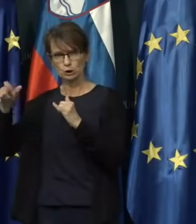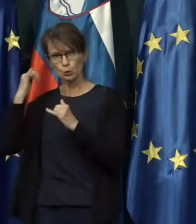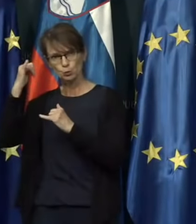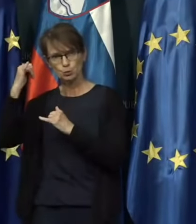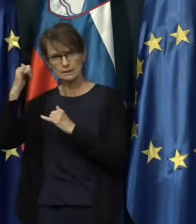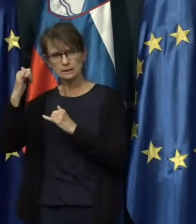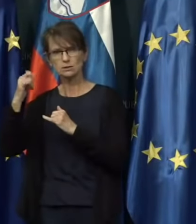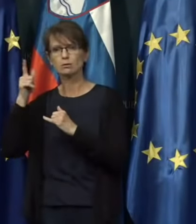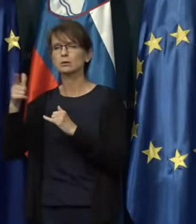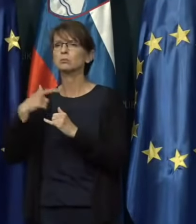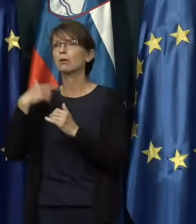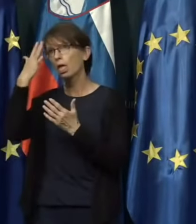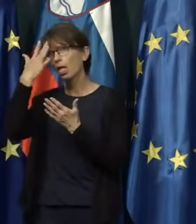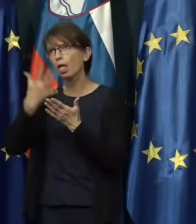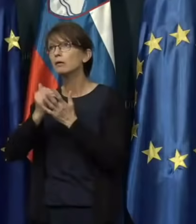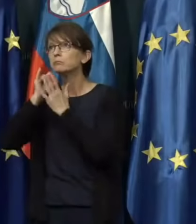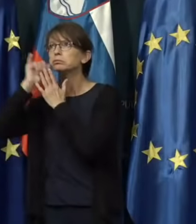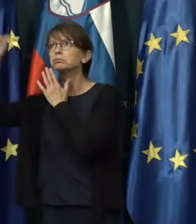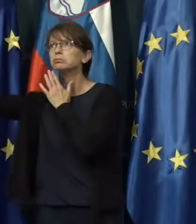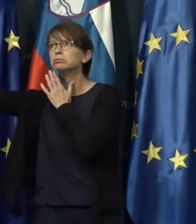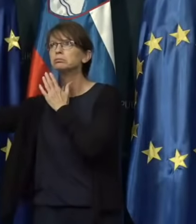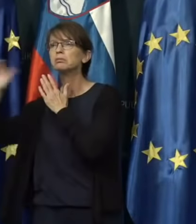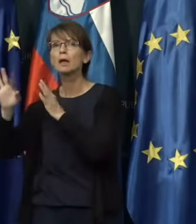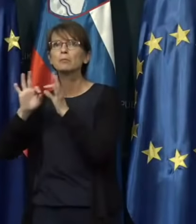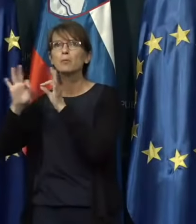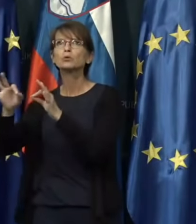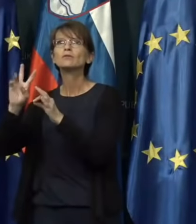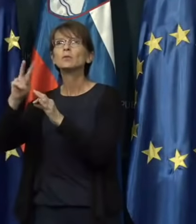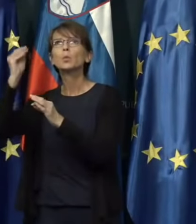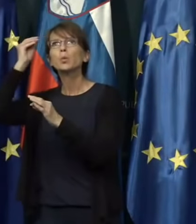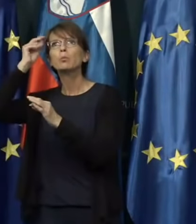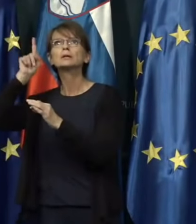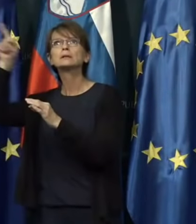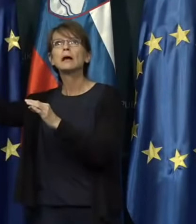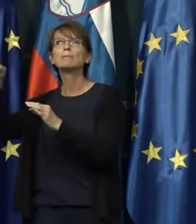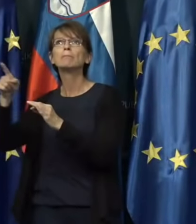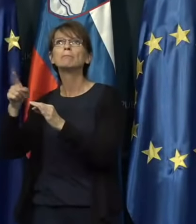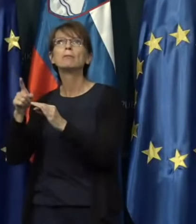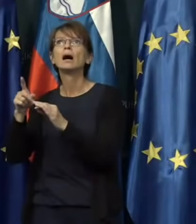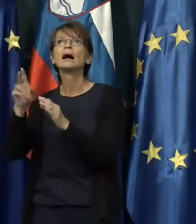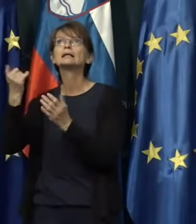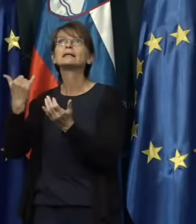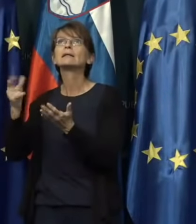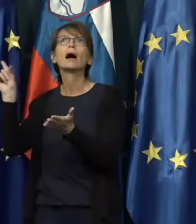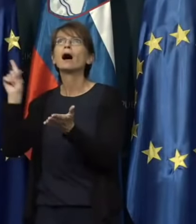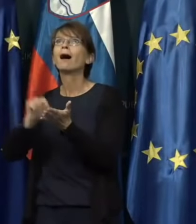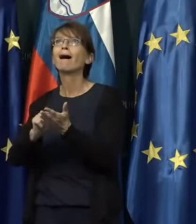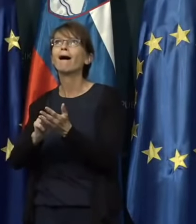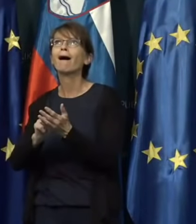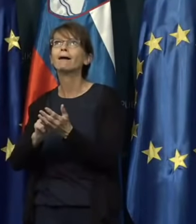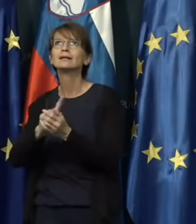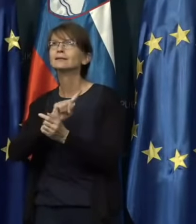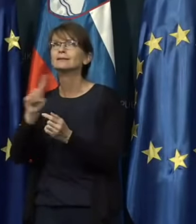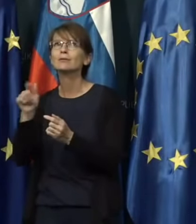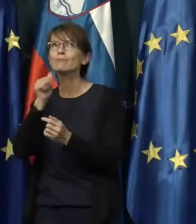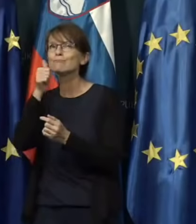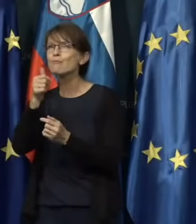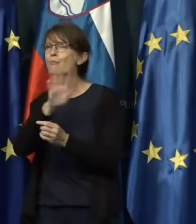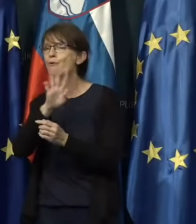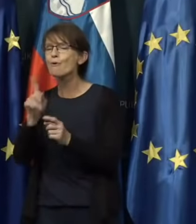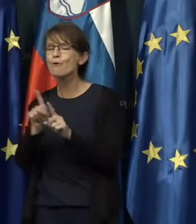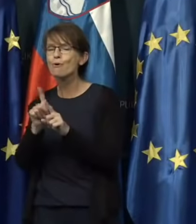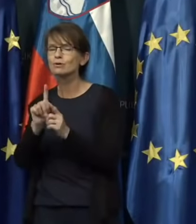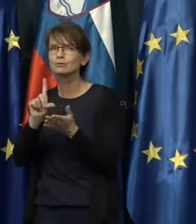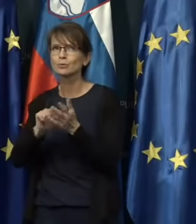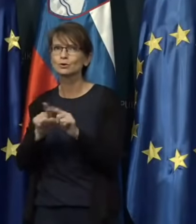naivno podali na nekatere poti, morda v upanju, da ceneje kot je zdaj nikoli ne bo ali pa kaj podobnega. Take